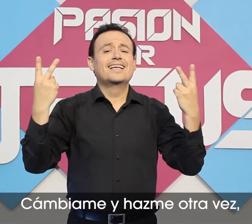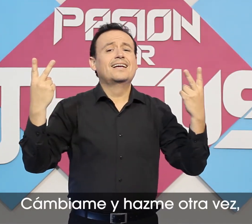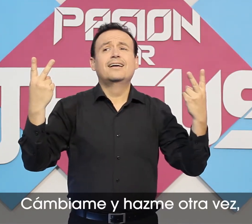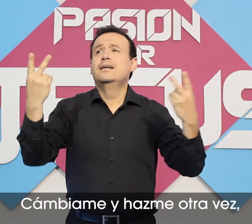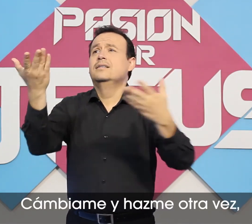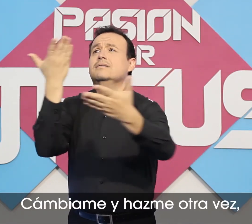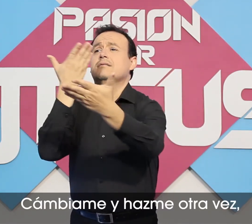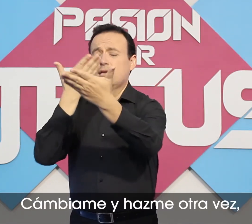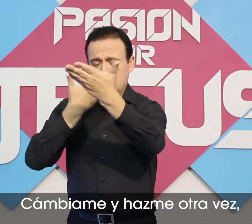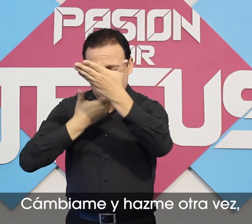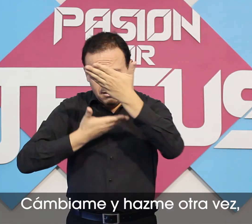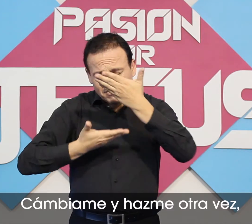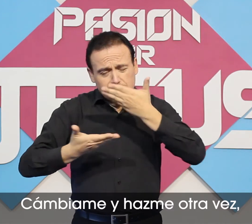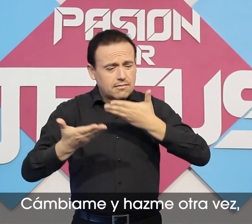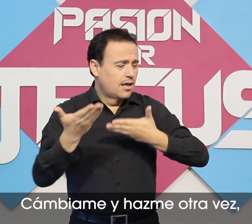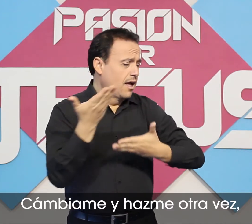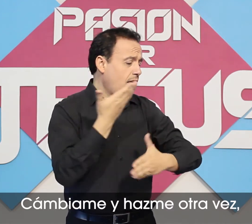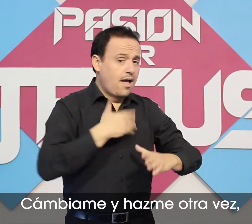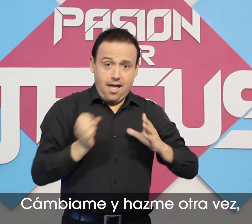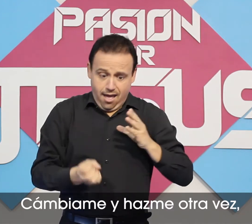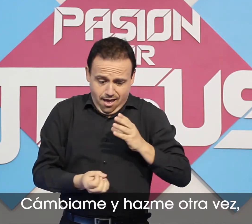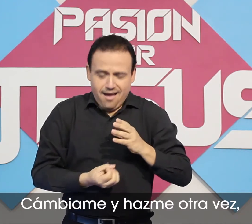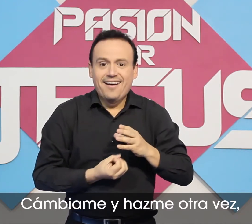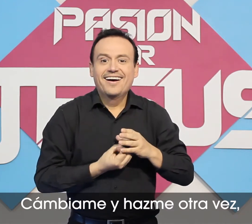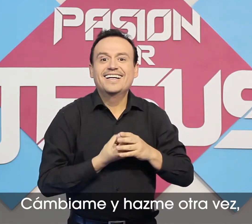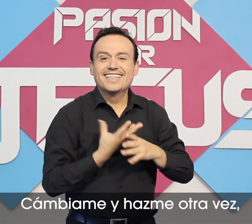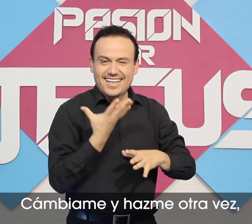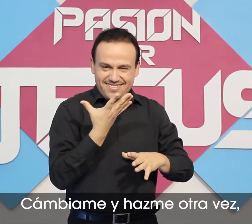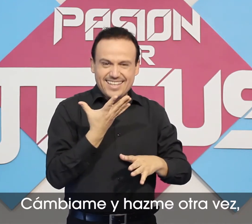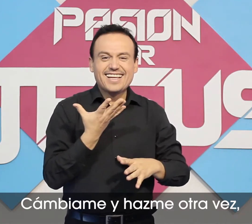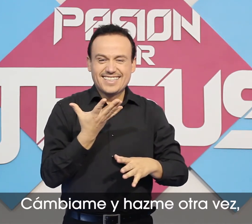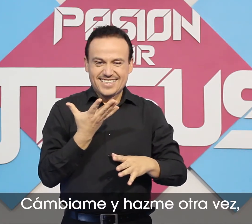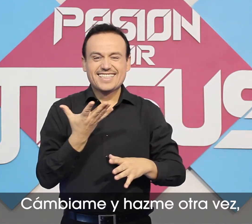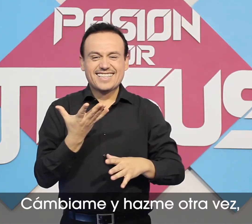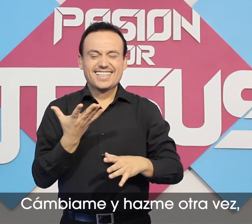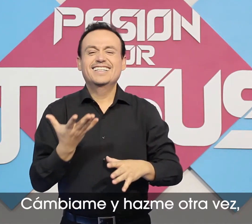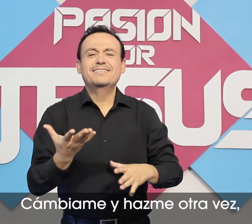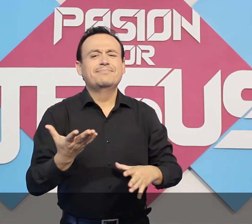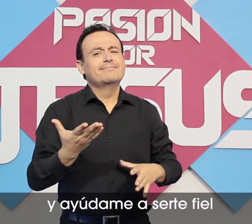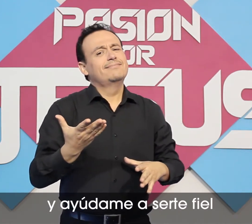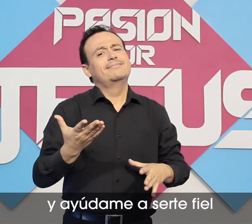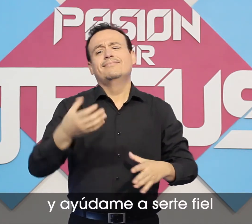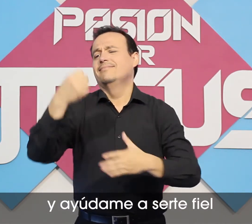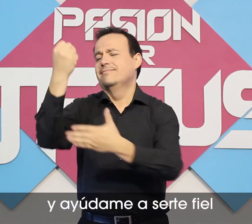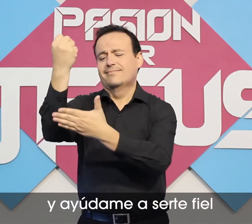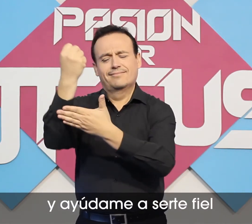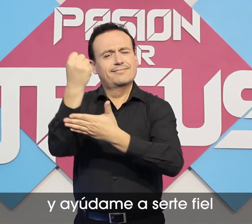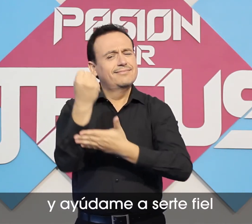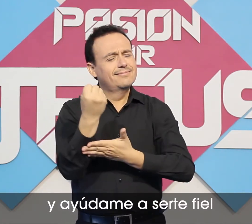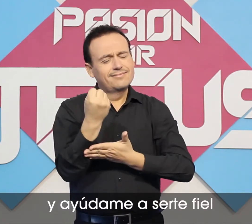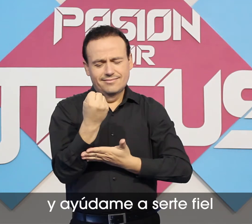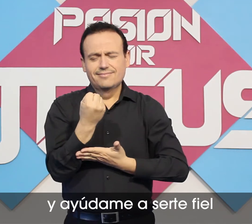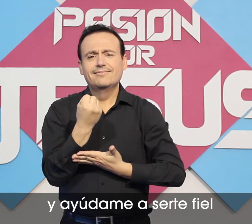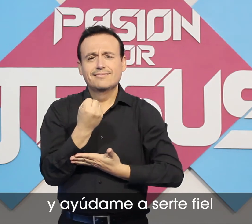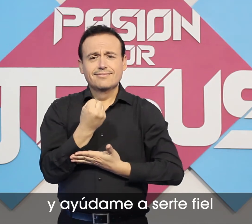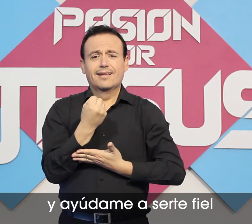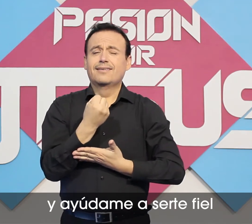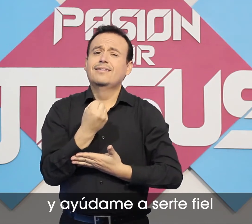Cámbiame y hazme otra vez Y ayúdame a